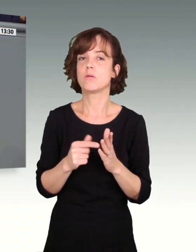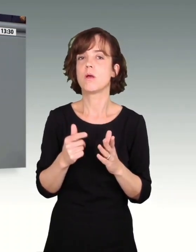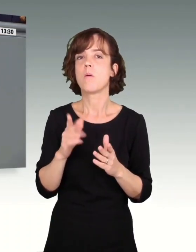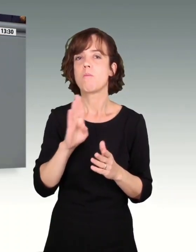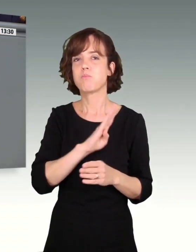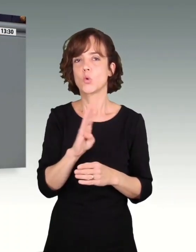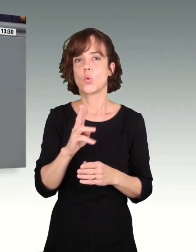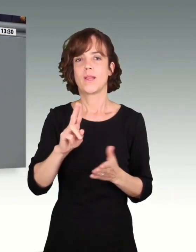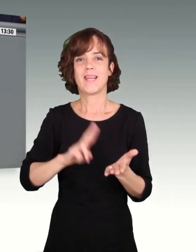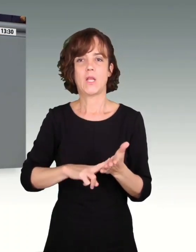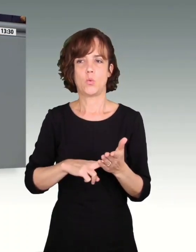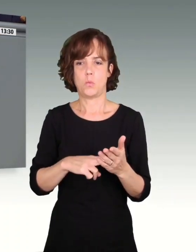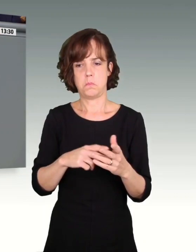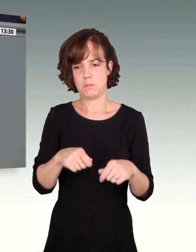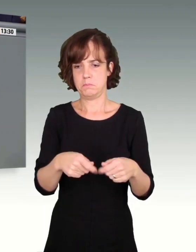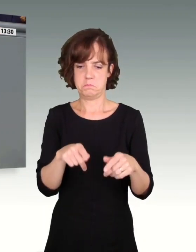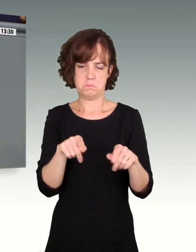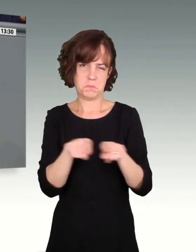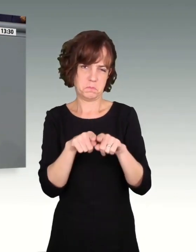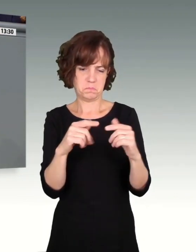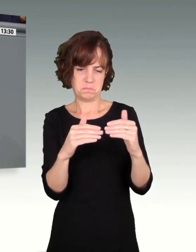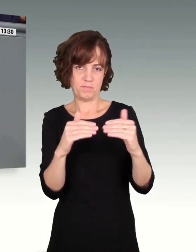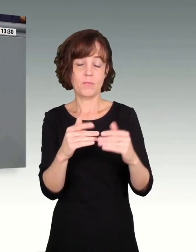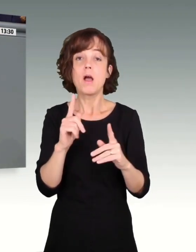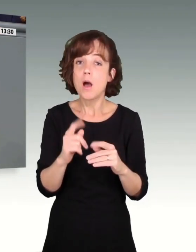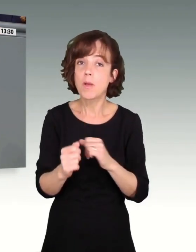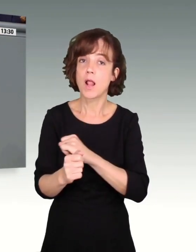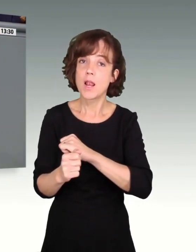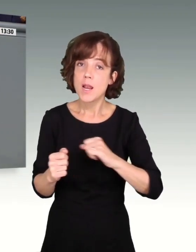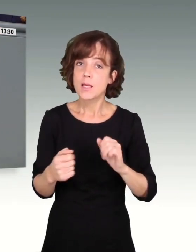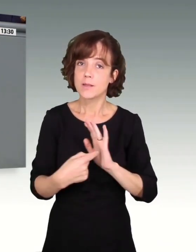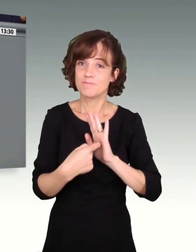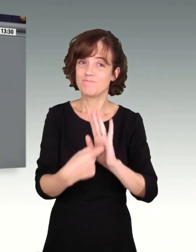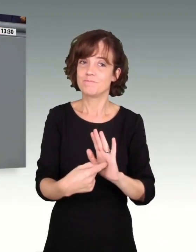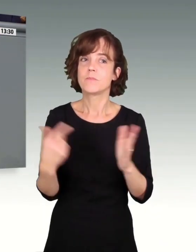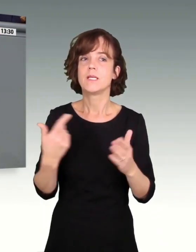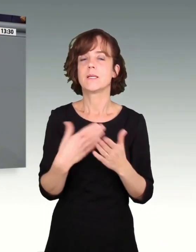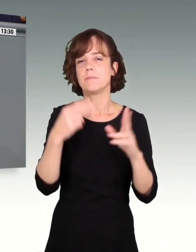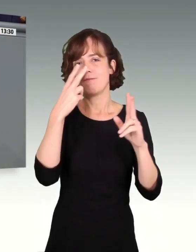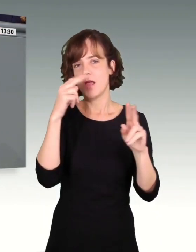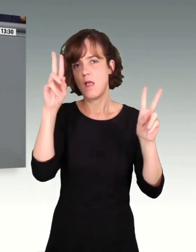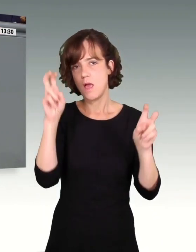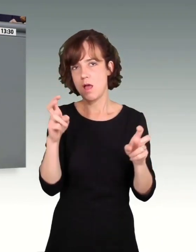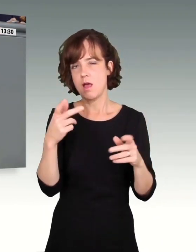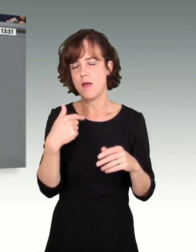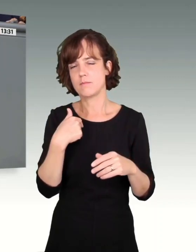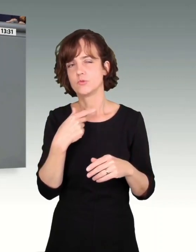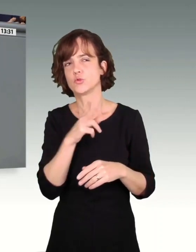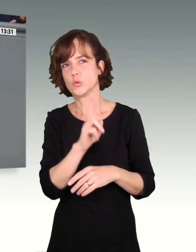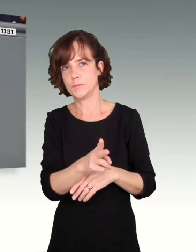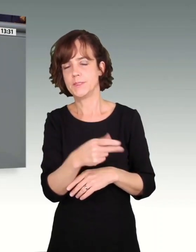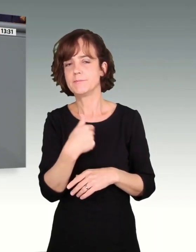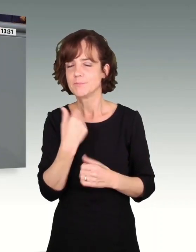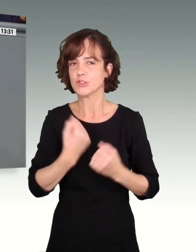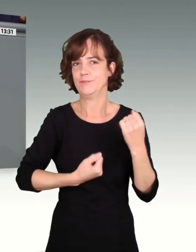Brutto und Netto fast dasselbe raus. Aber Die Linke weist auf einen Konstruktionsfehler auch bei Minijob hin, den ich teile und den ich auch